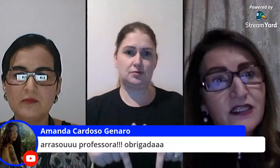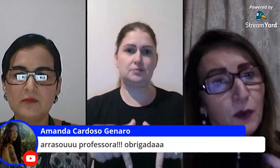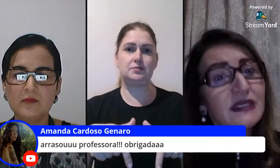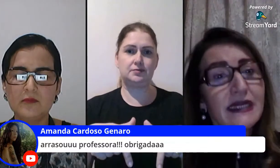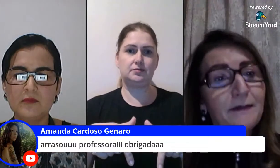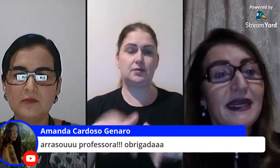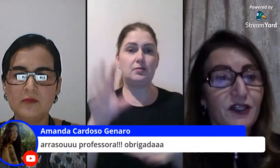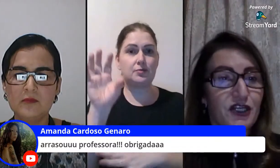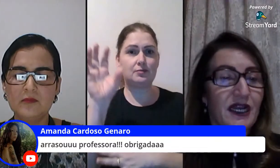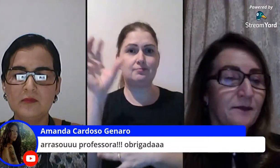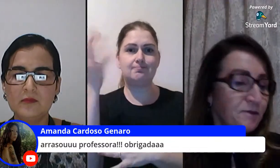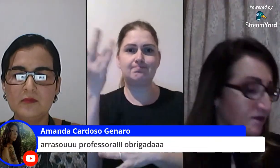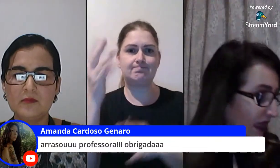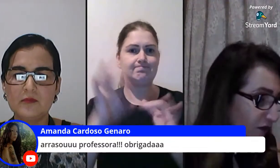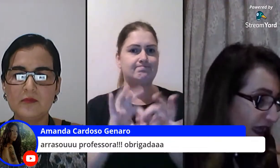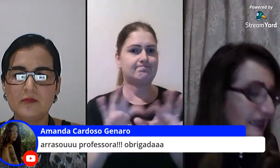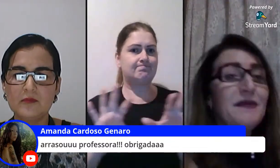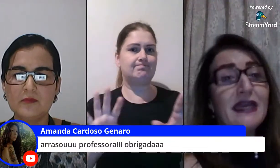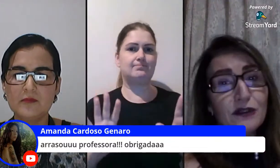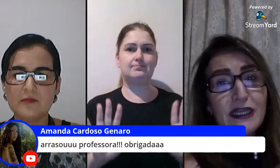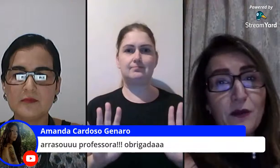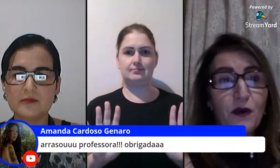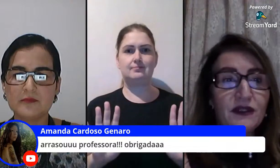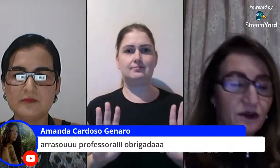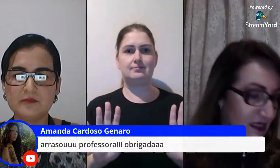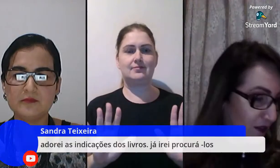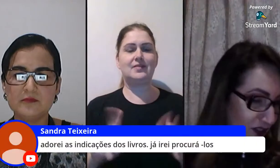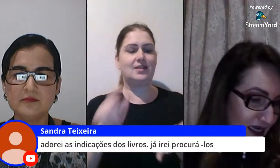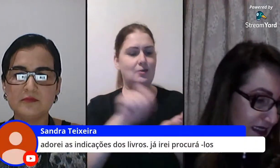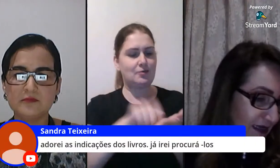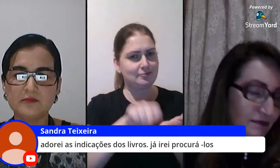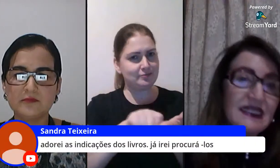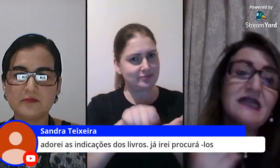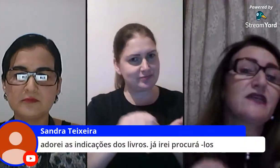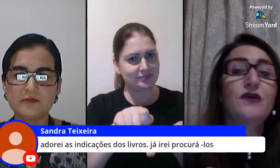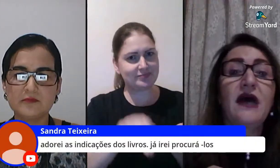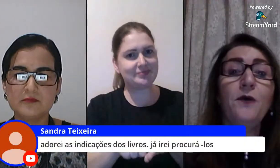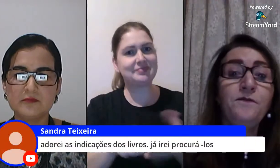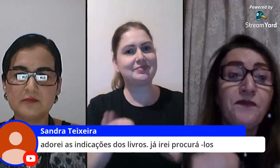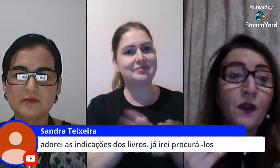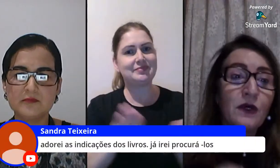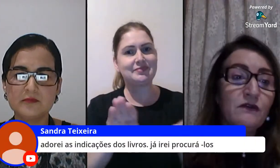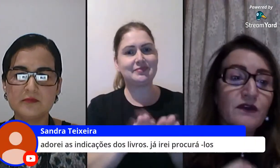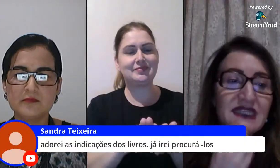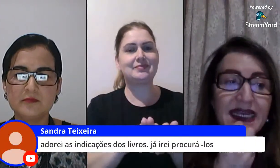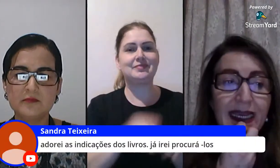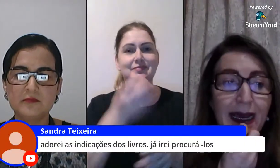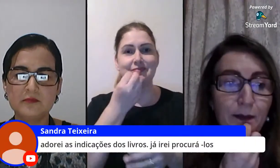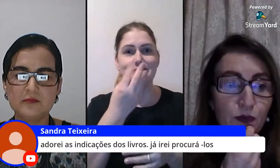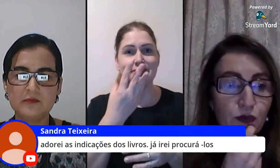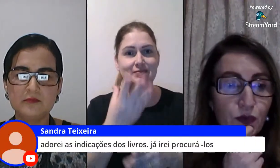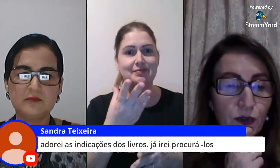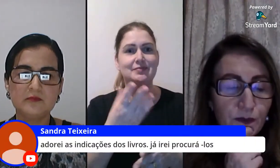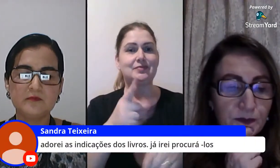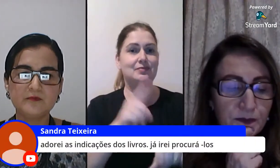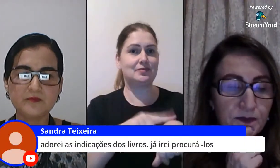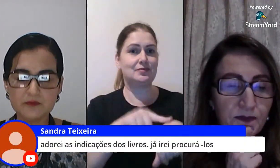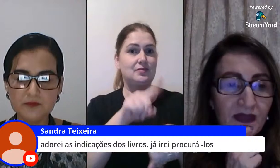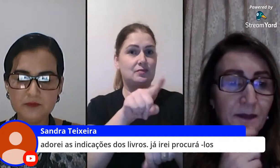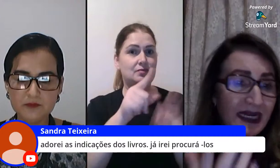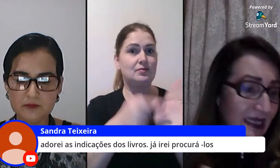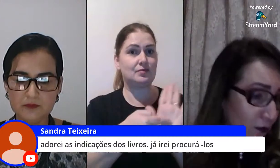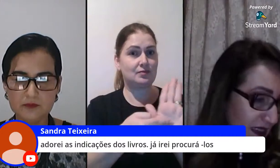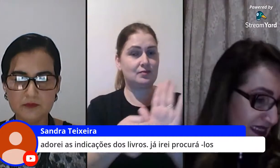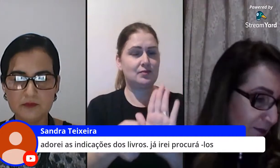aconteça espontaneamente né e fiquei também anotei uma outra coisa que eu achei sensacional quando você apontou